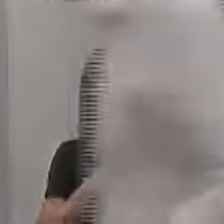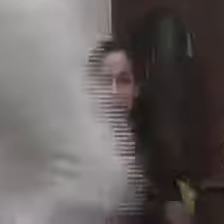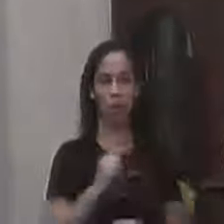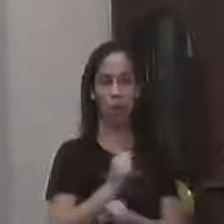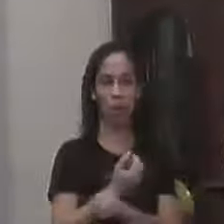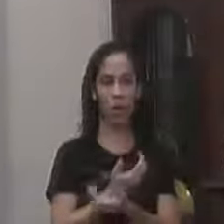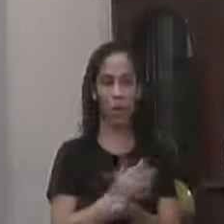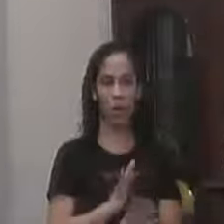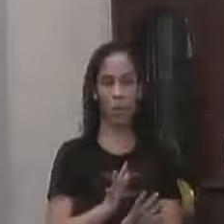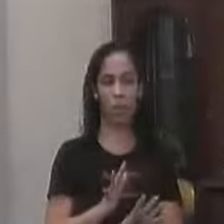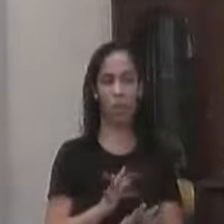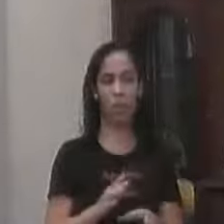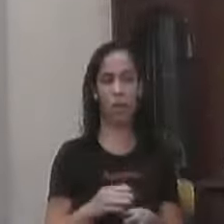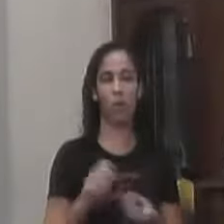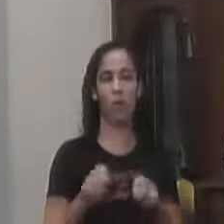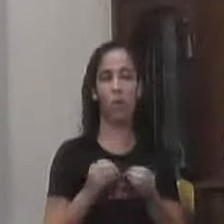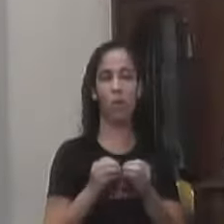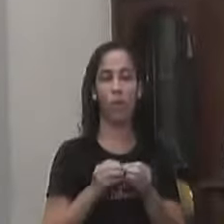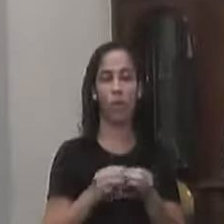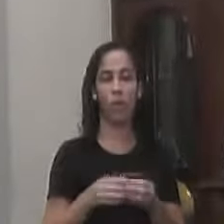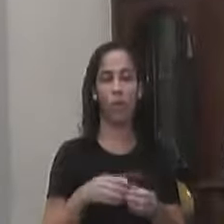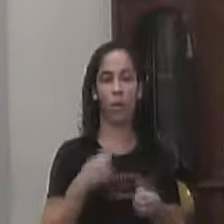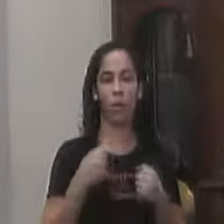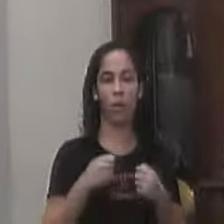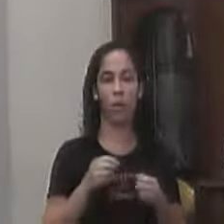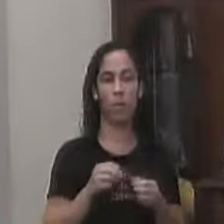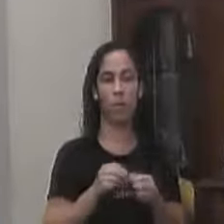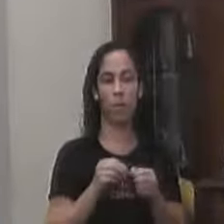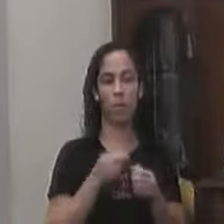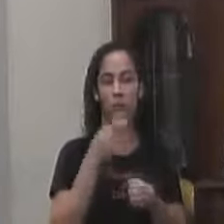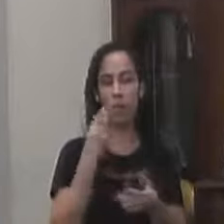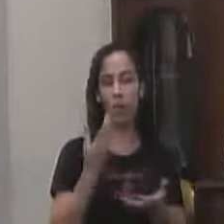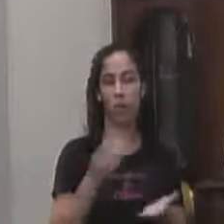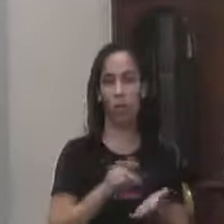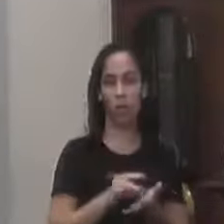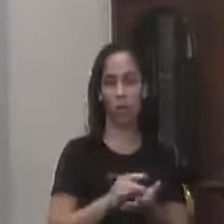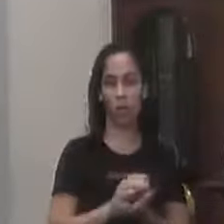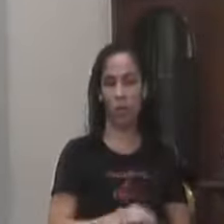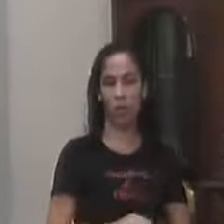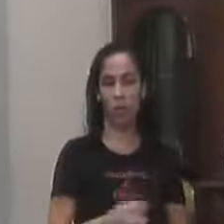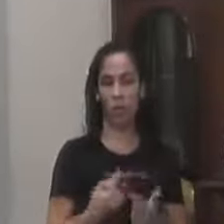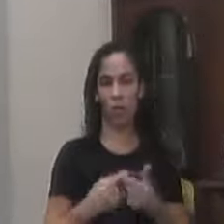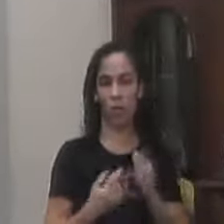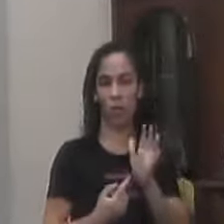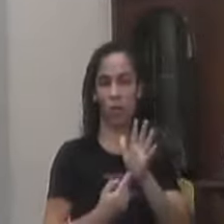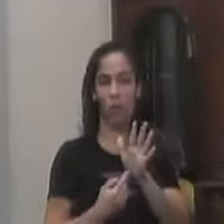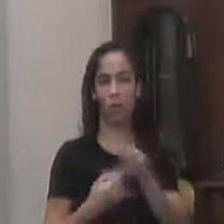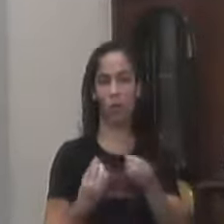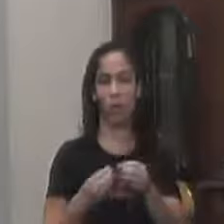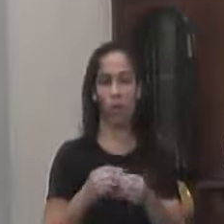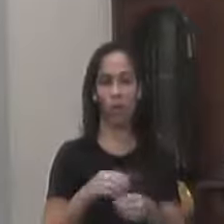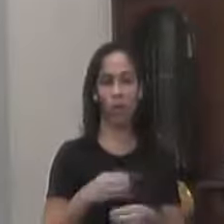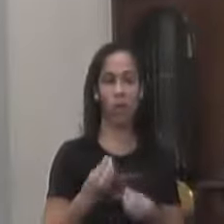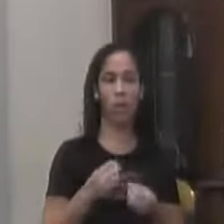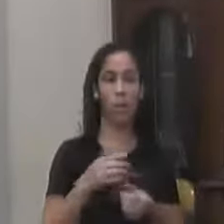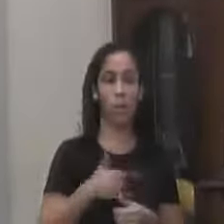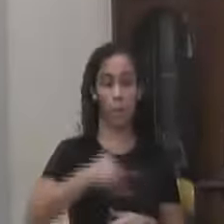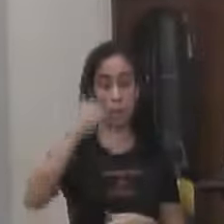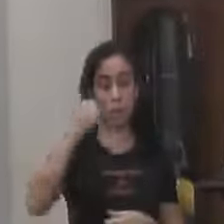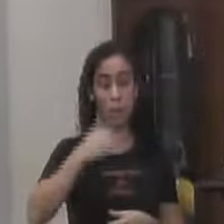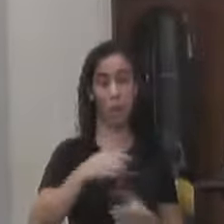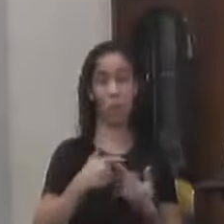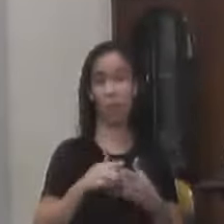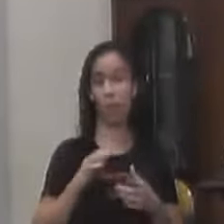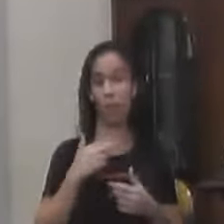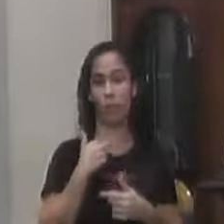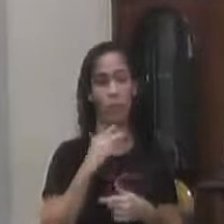basta Essa ferida Tem que se arrancar A casca dela Para a gente Botar O remédio Certo E